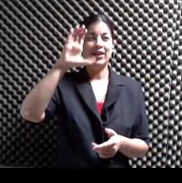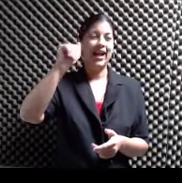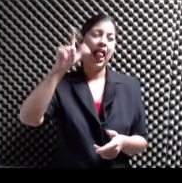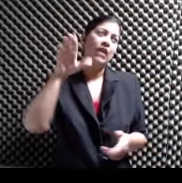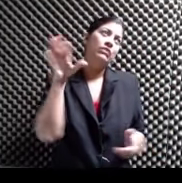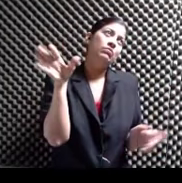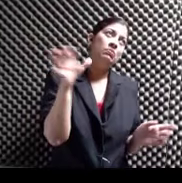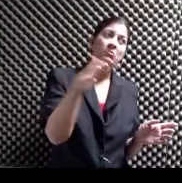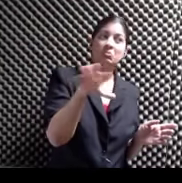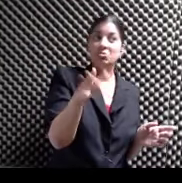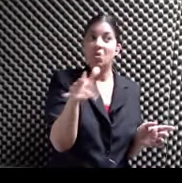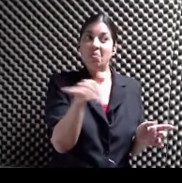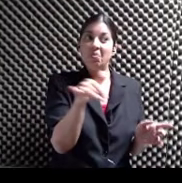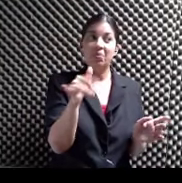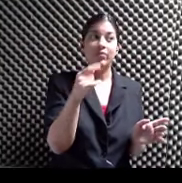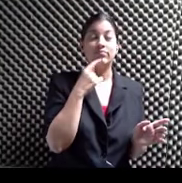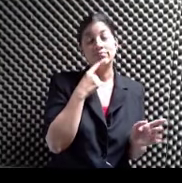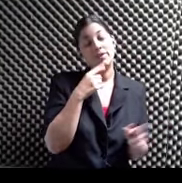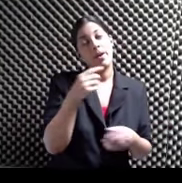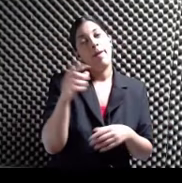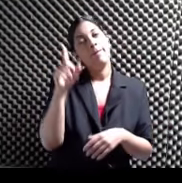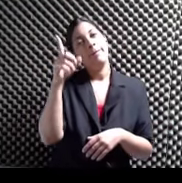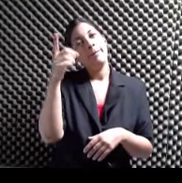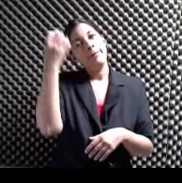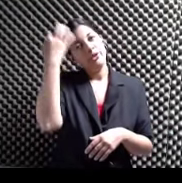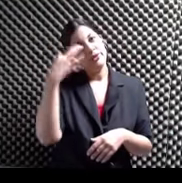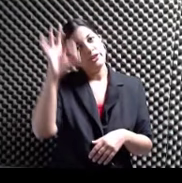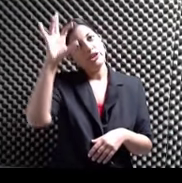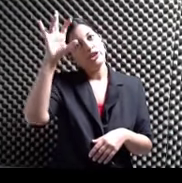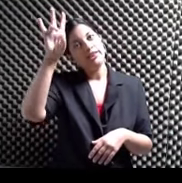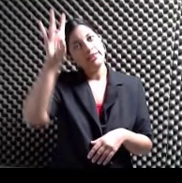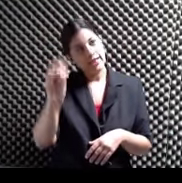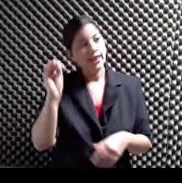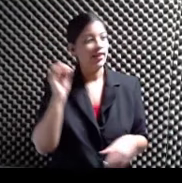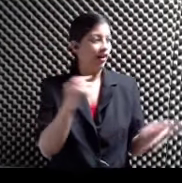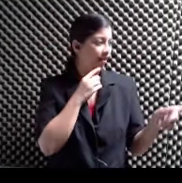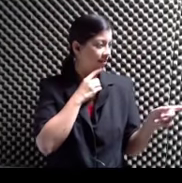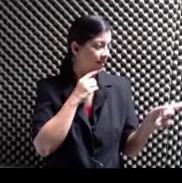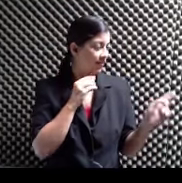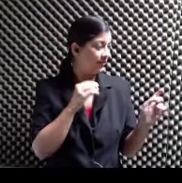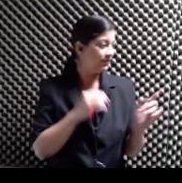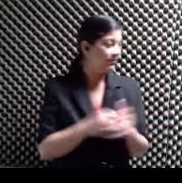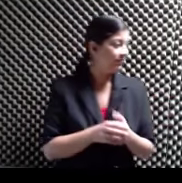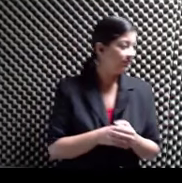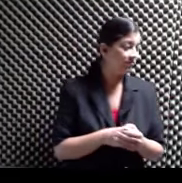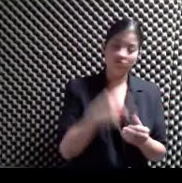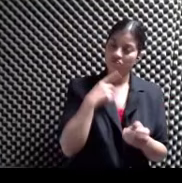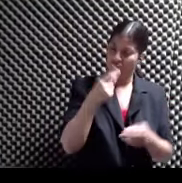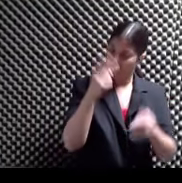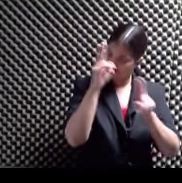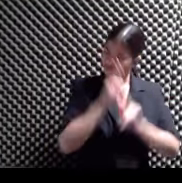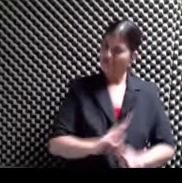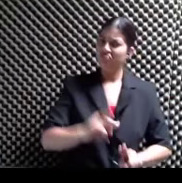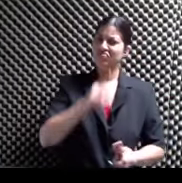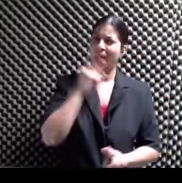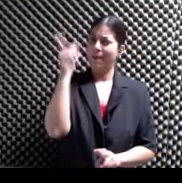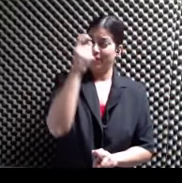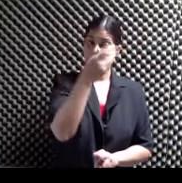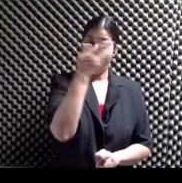tirado Para la Durcal Para la Durcal Para que tú veas Hombre Déjame decirte Que mucha honra Porque ella era fabulosa Claro que